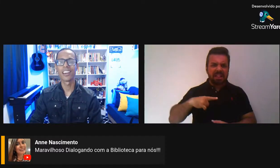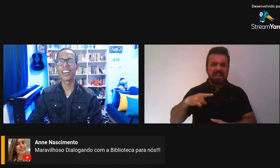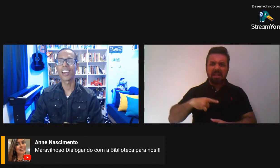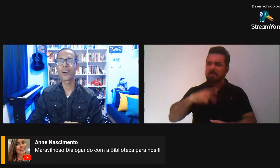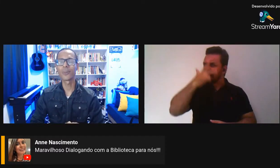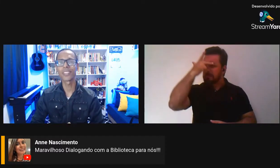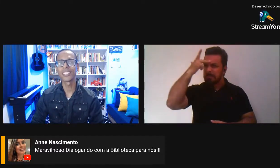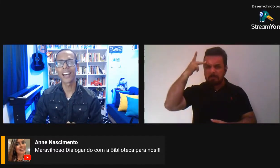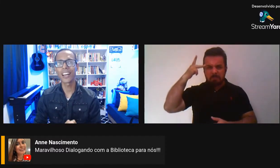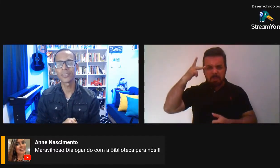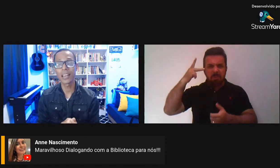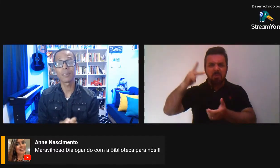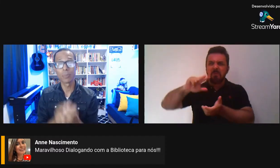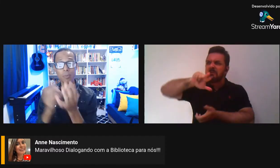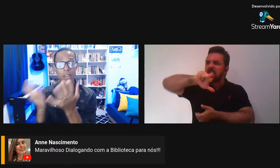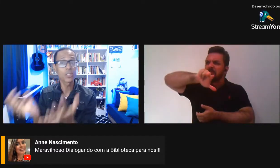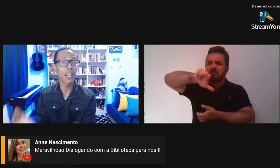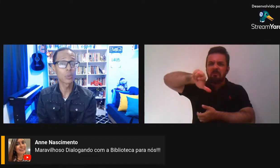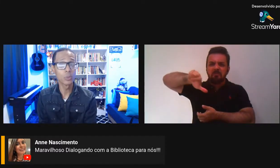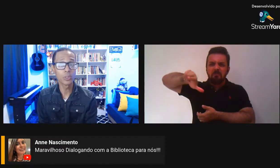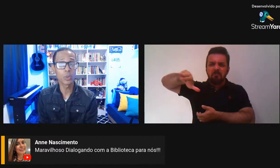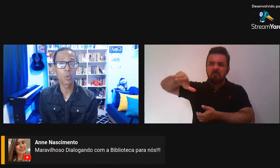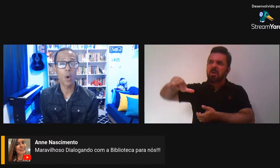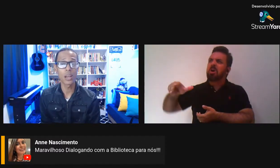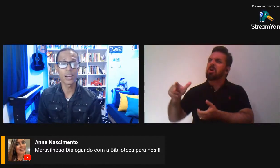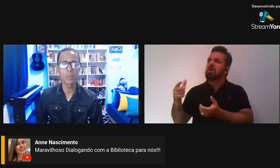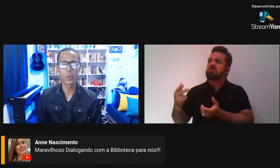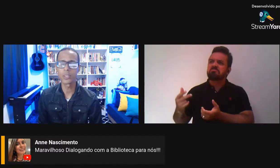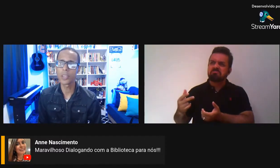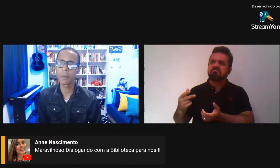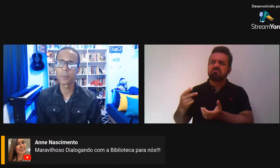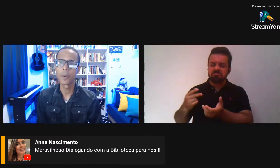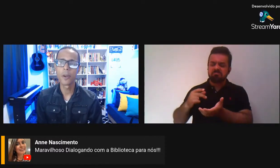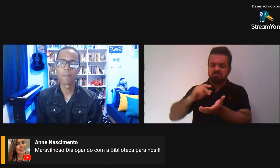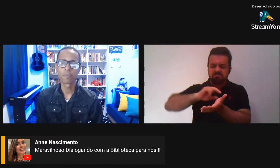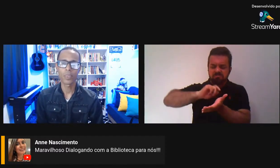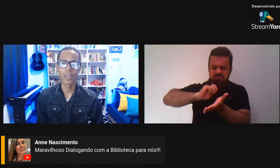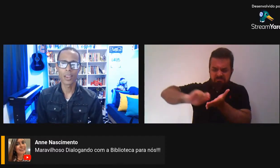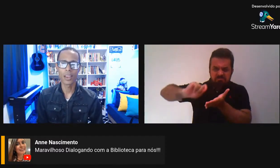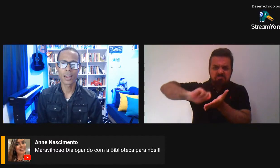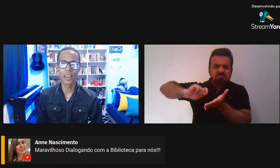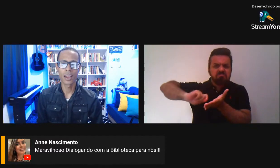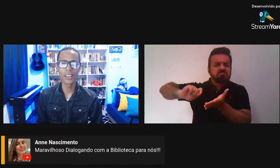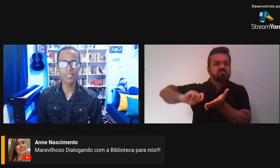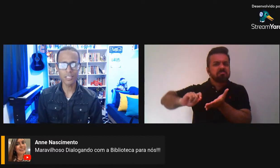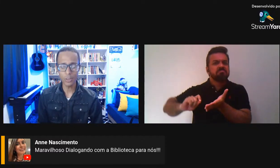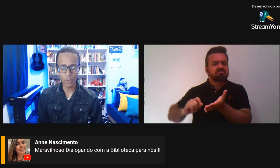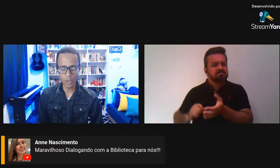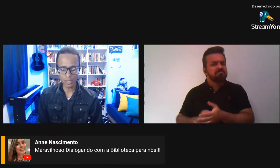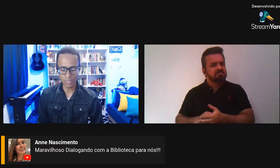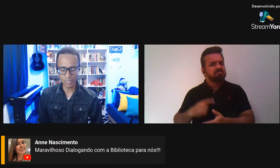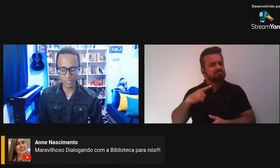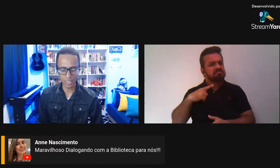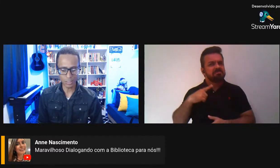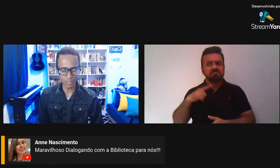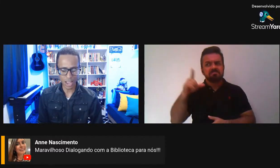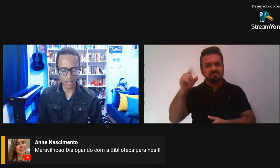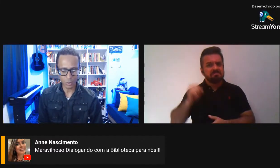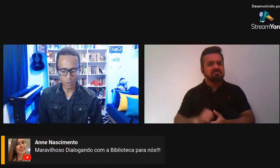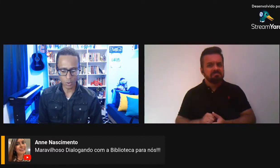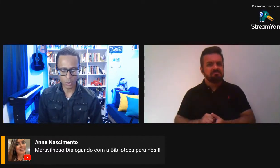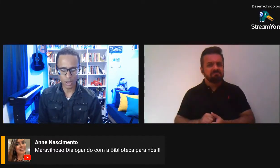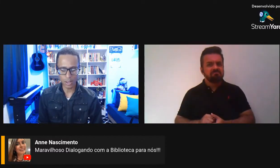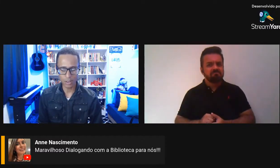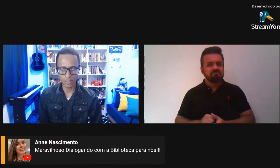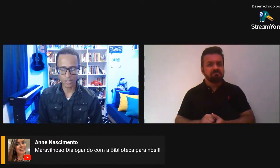é contatado por meio de alunos, como a Anne, por exemplo. Esses autores têm nos